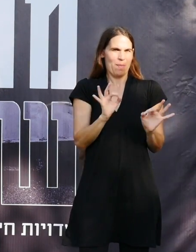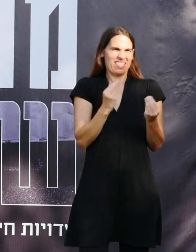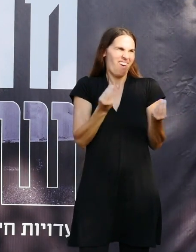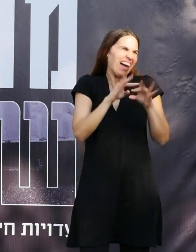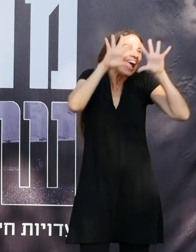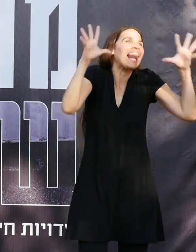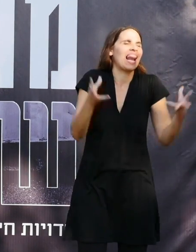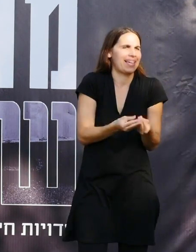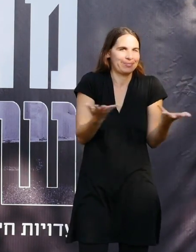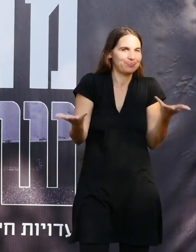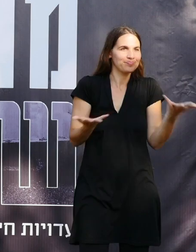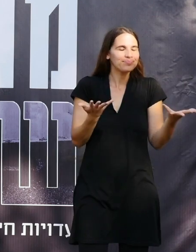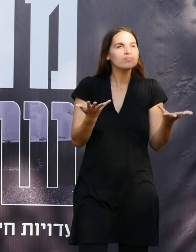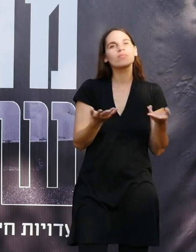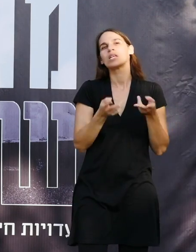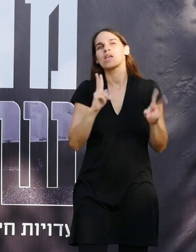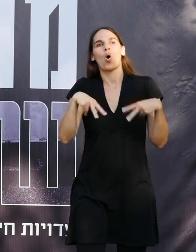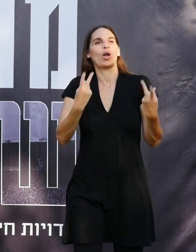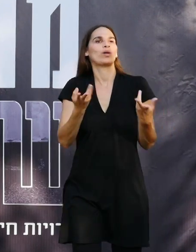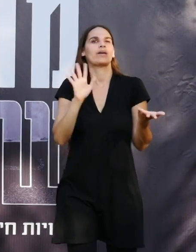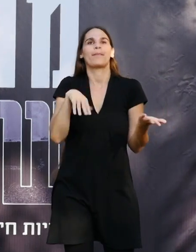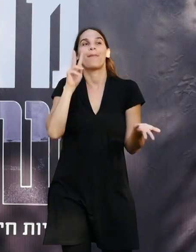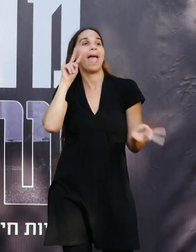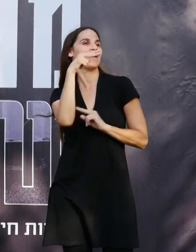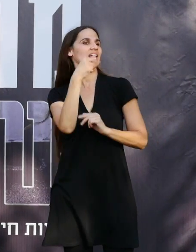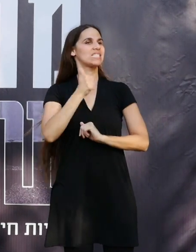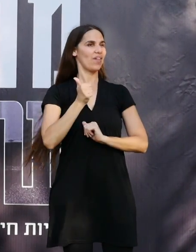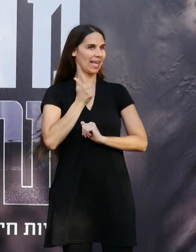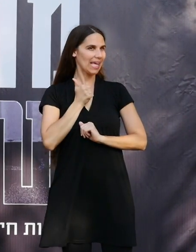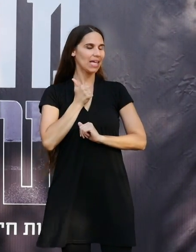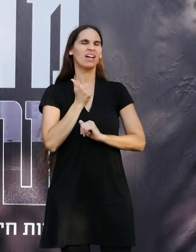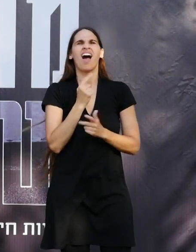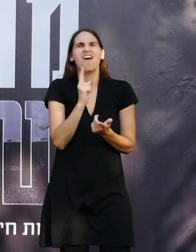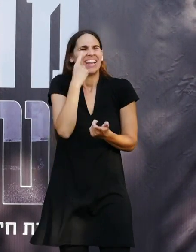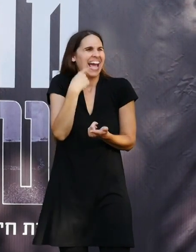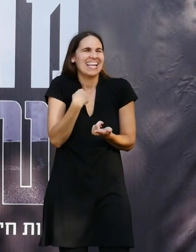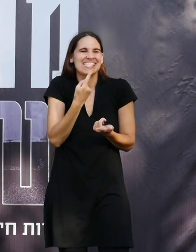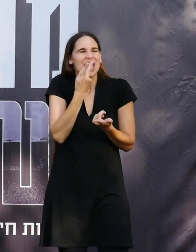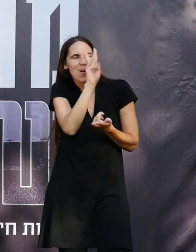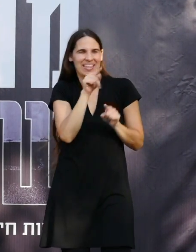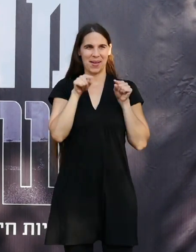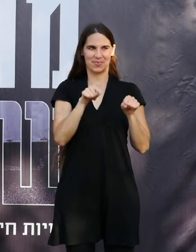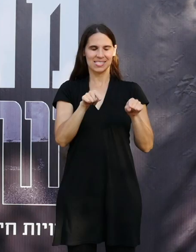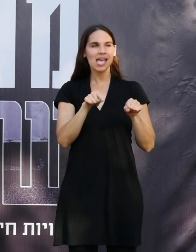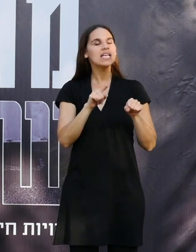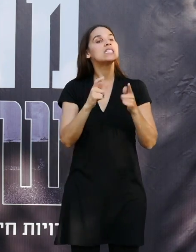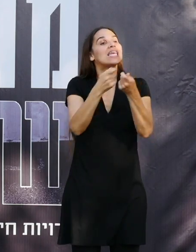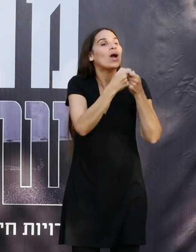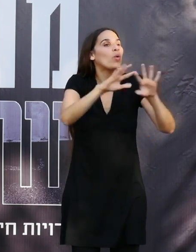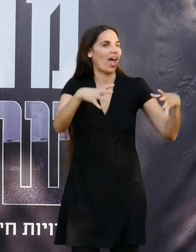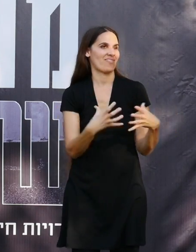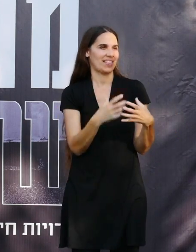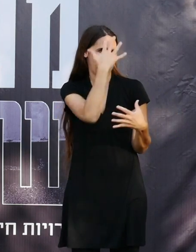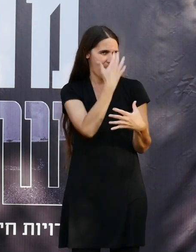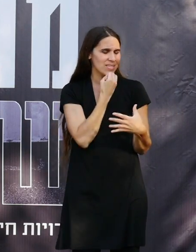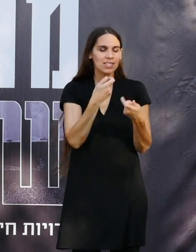דרגה זה יכול להיות גם בהיבט הצבאי אבל נראה לי שזה הרבה מעבר לזה זה ארגון חברתי,